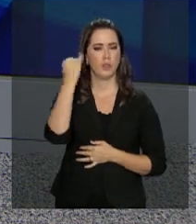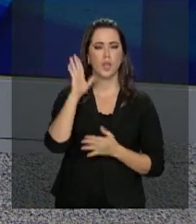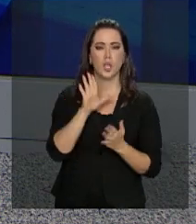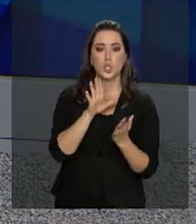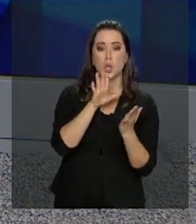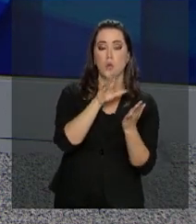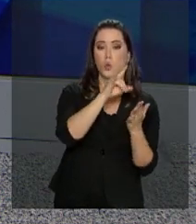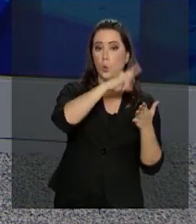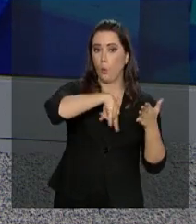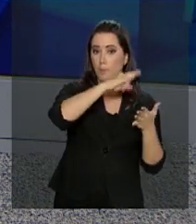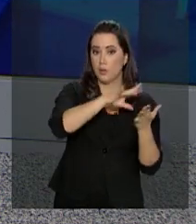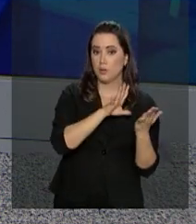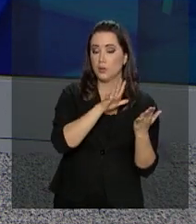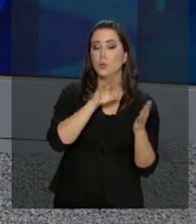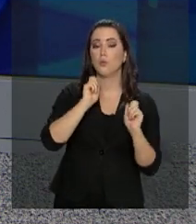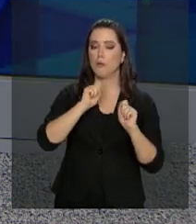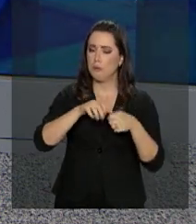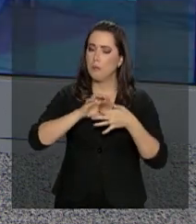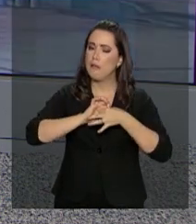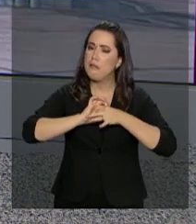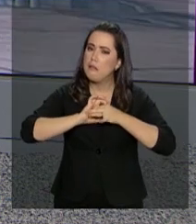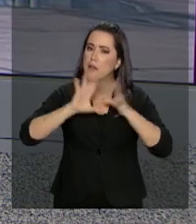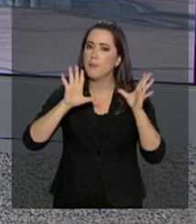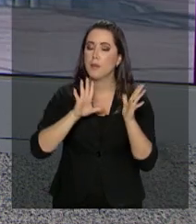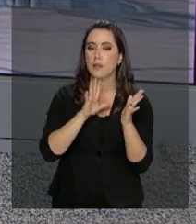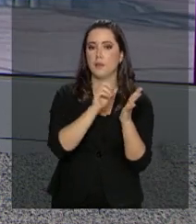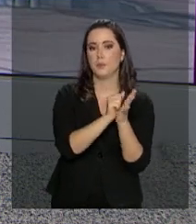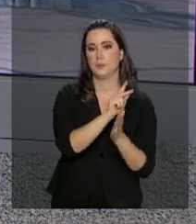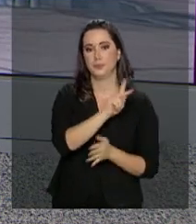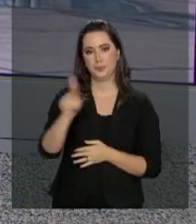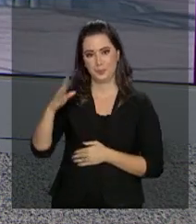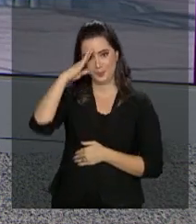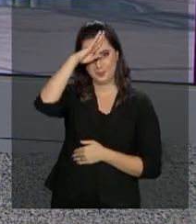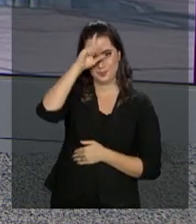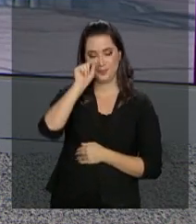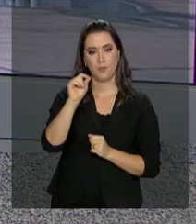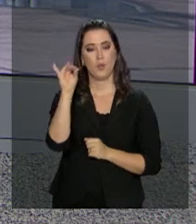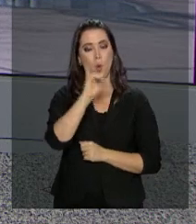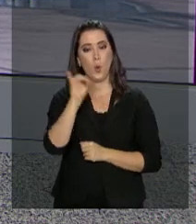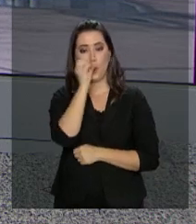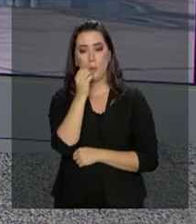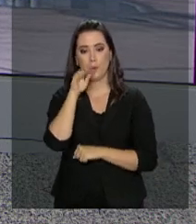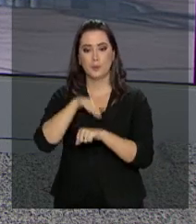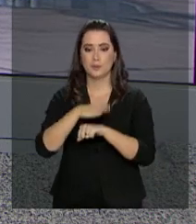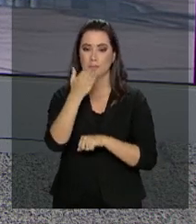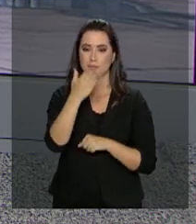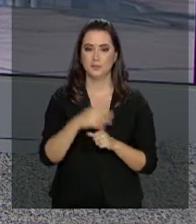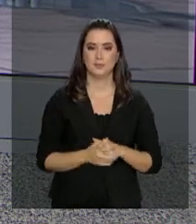diplomação do presidente eleito Jair Bolsonaro. Então vamos falar com a Daniele. Olá, boa noite.